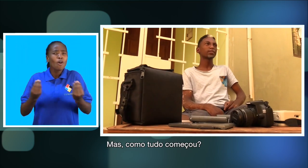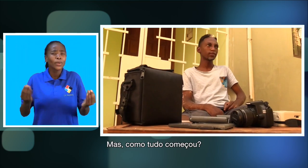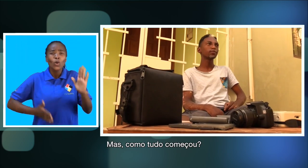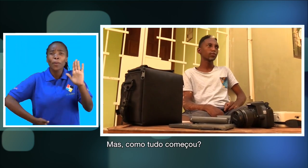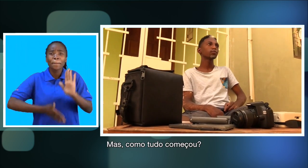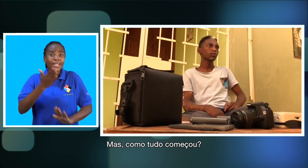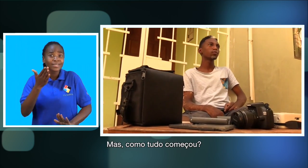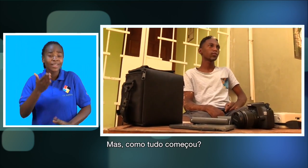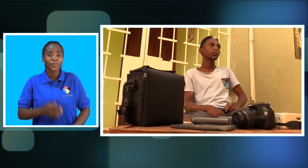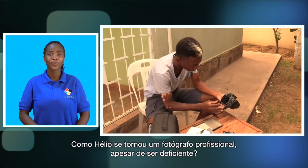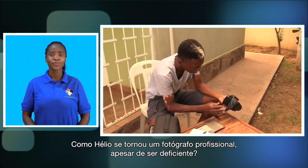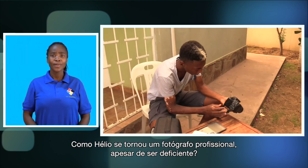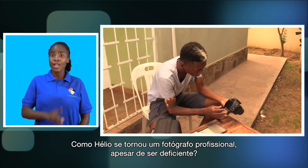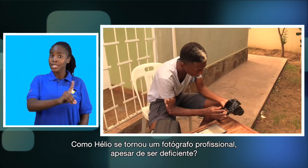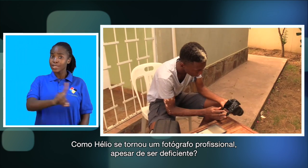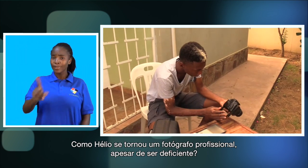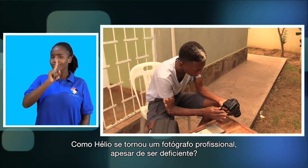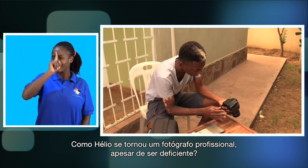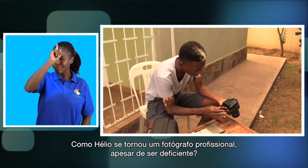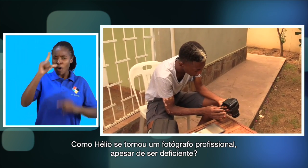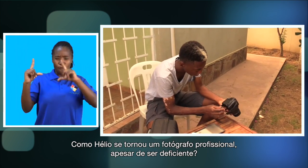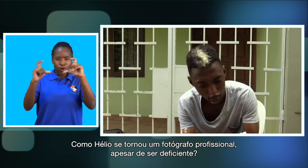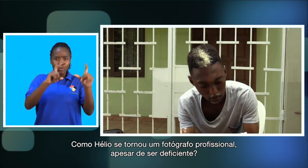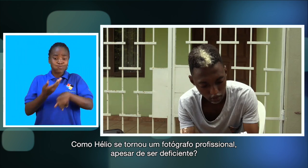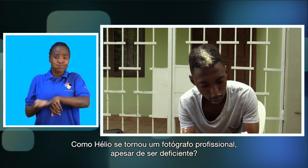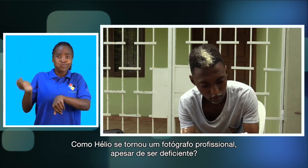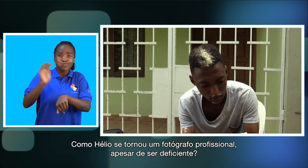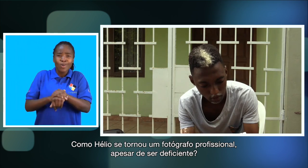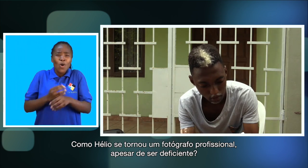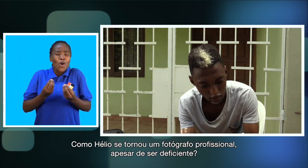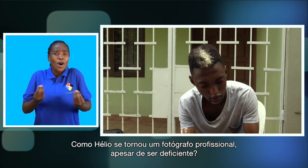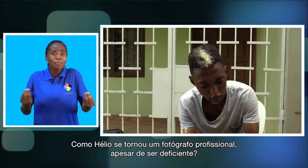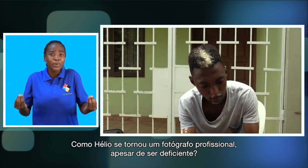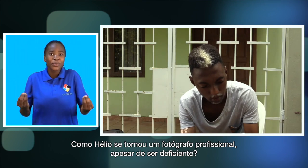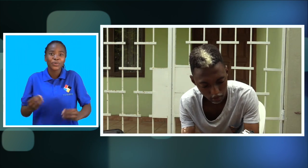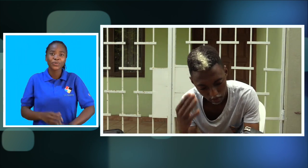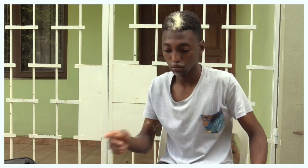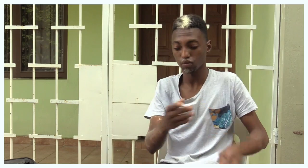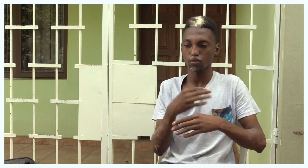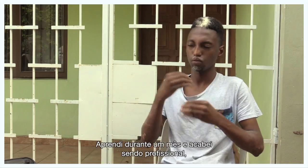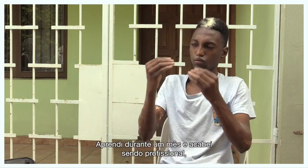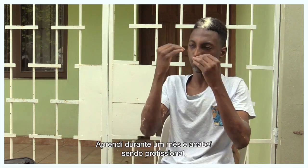Mas como tudo começou? Como Hélio se tornou um fotógrafo profissional apesar de ser deficiente?